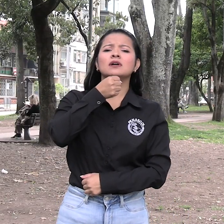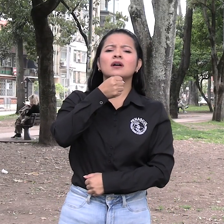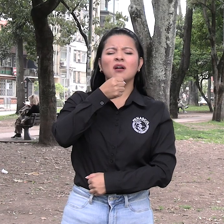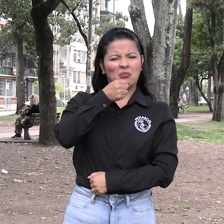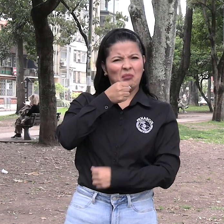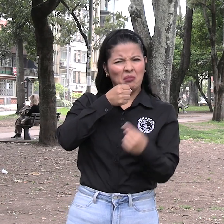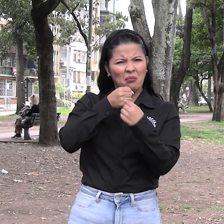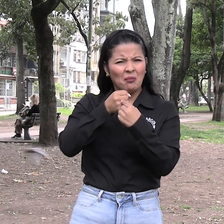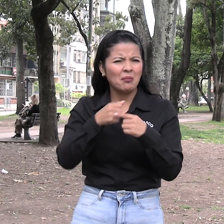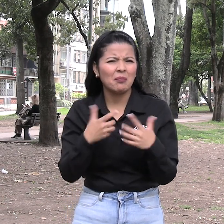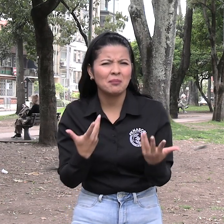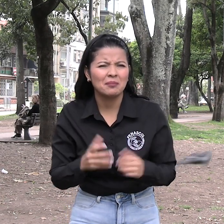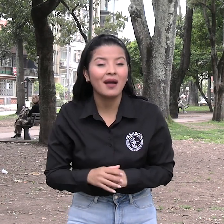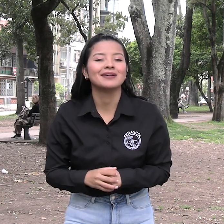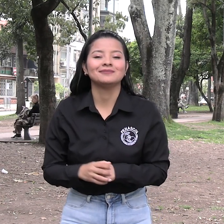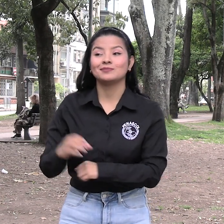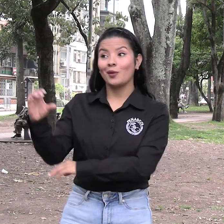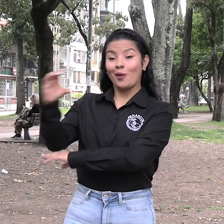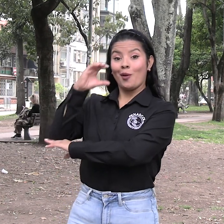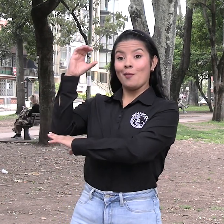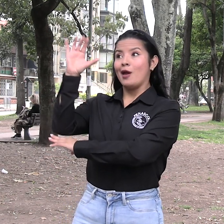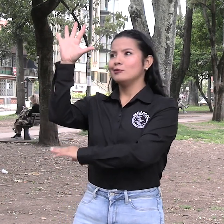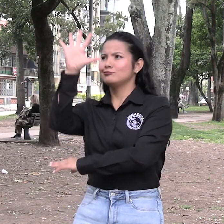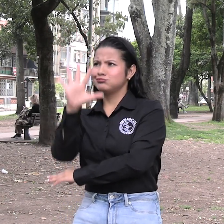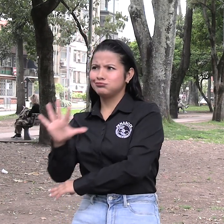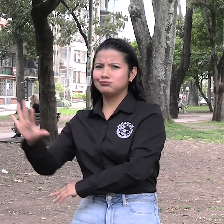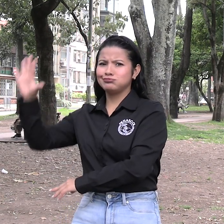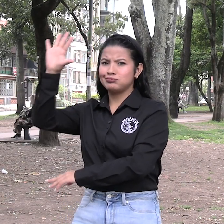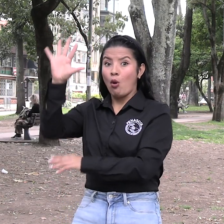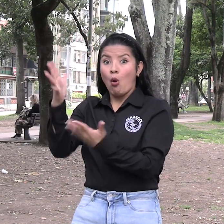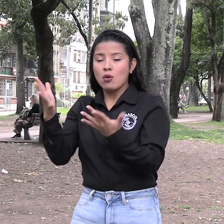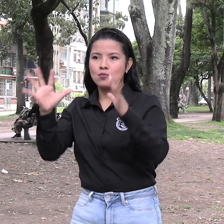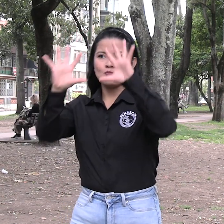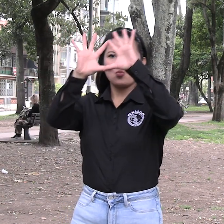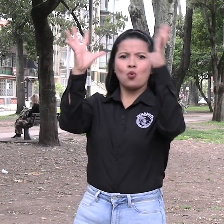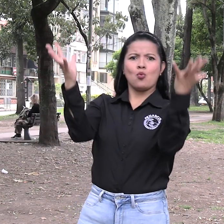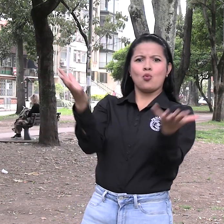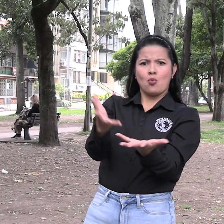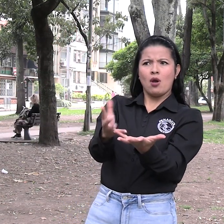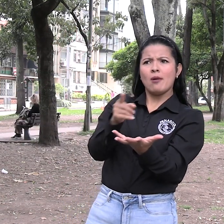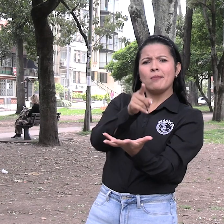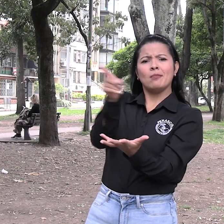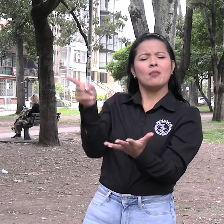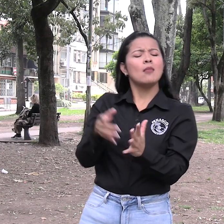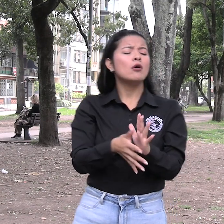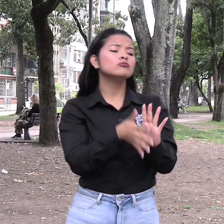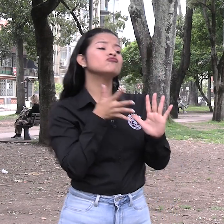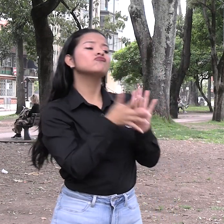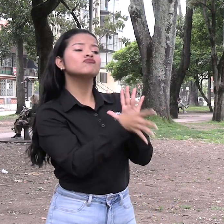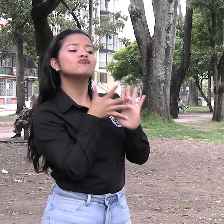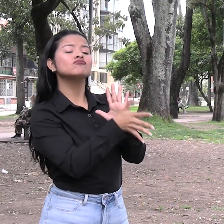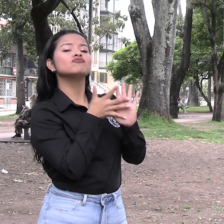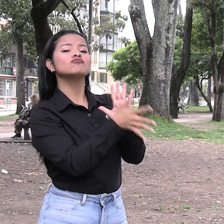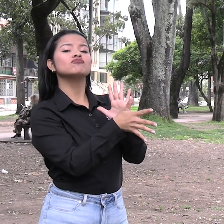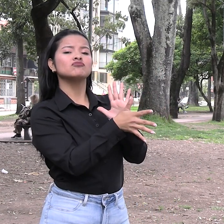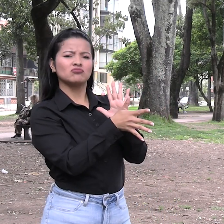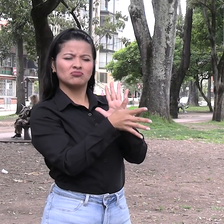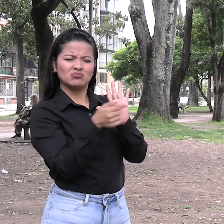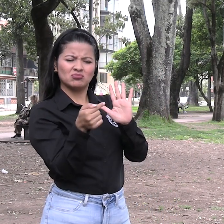recuadro donde se ubica el servicio de interpretación. Las noticias del Canal Caracol son nacionales e internacionales. Su